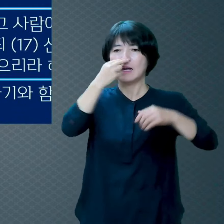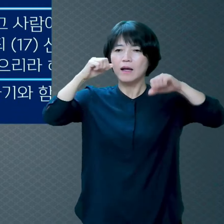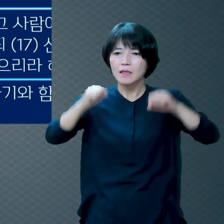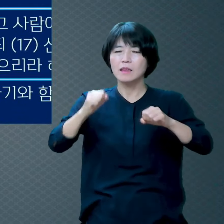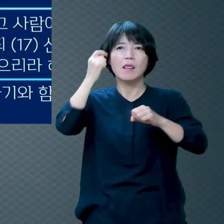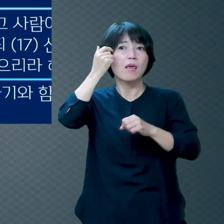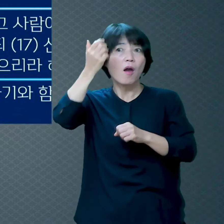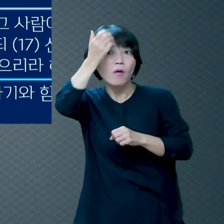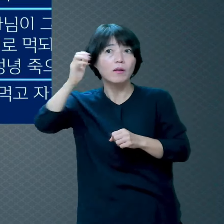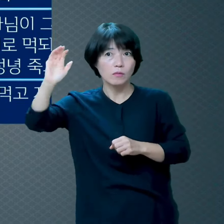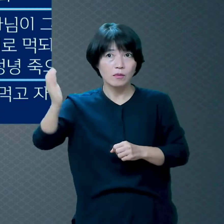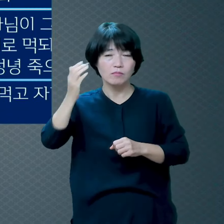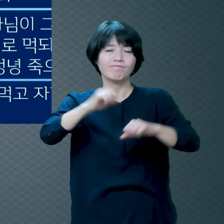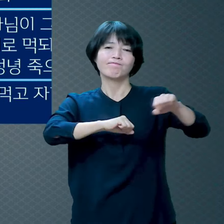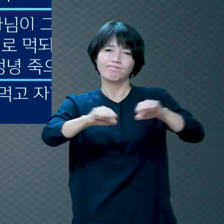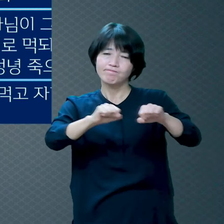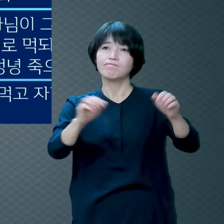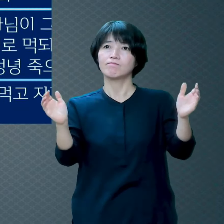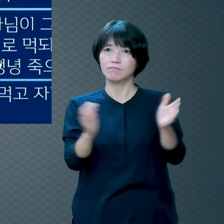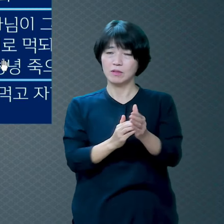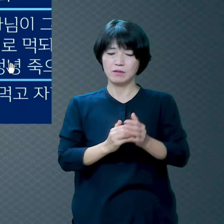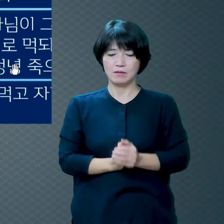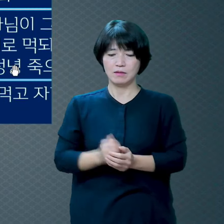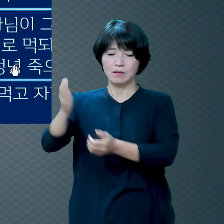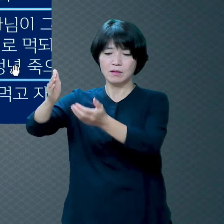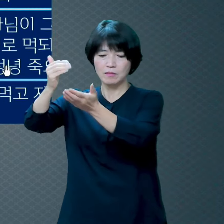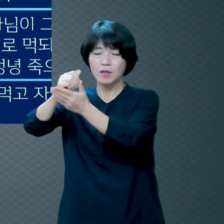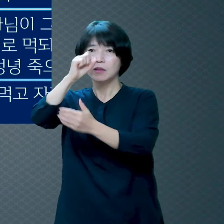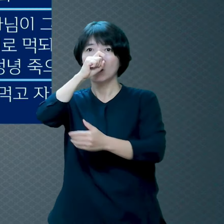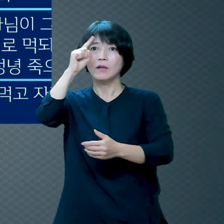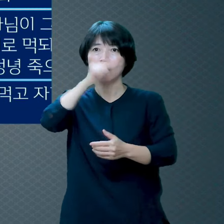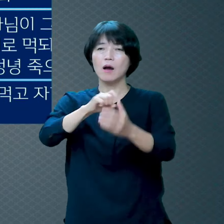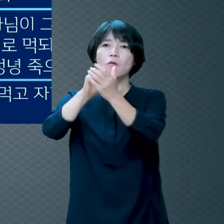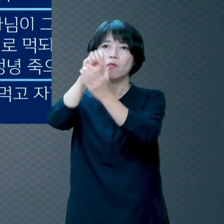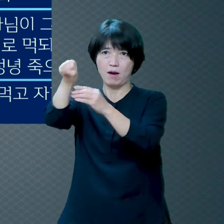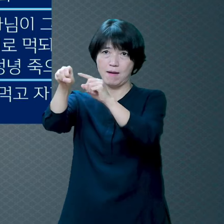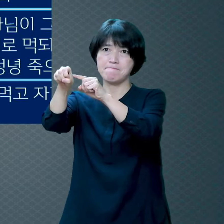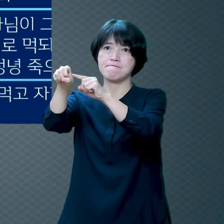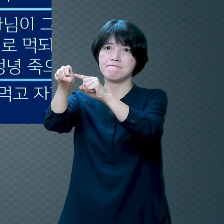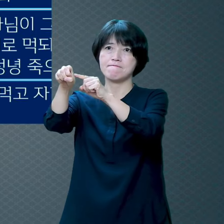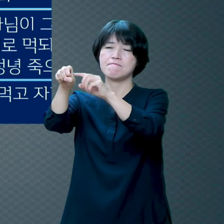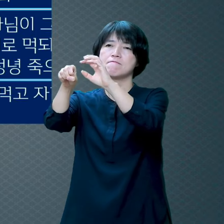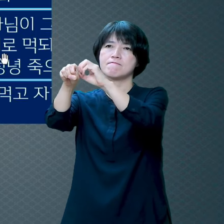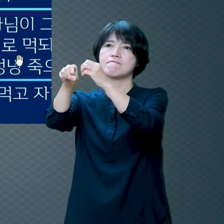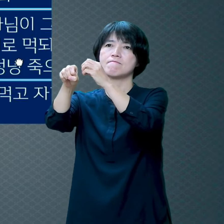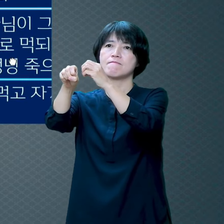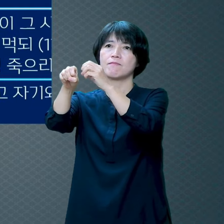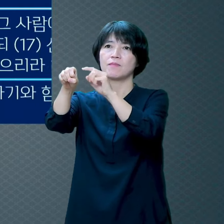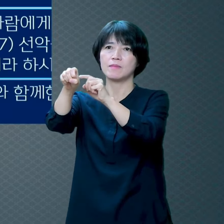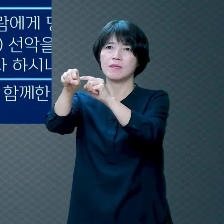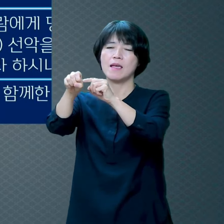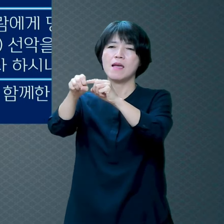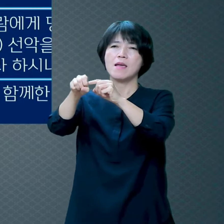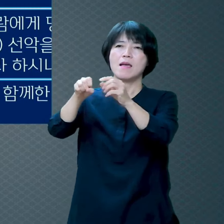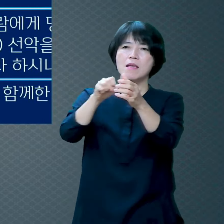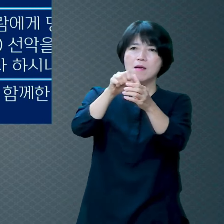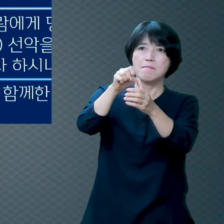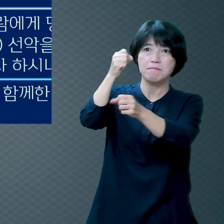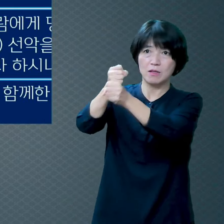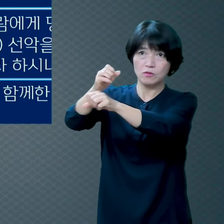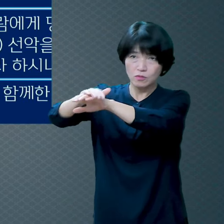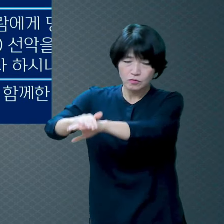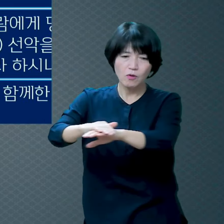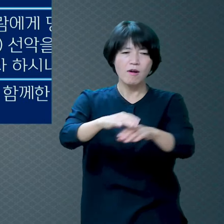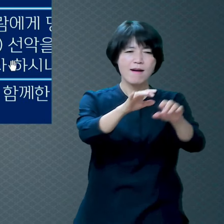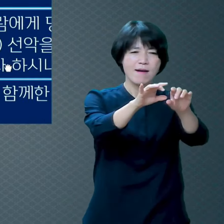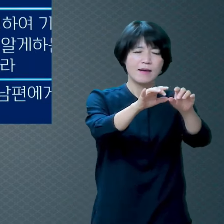하나님이 선악을 알게 하는 나무실과 즉 각종 모든 나무 열매는 마음대로